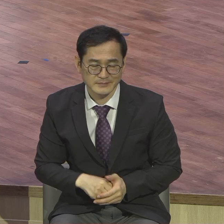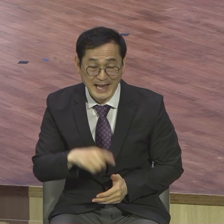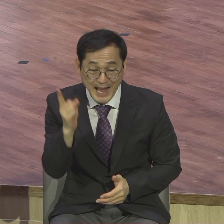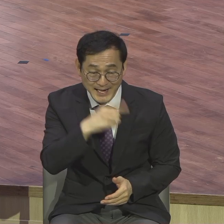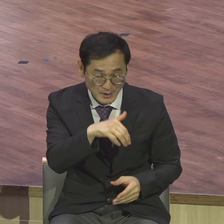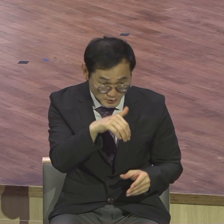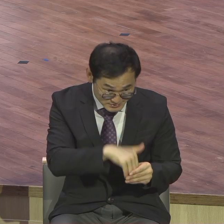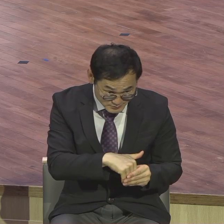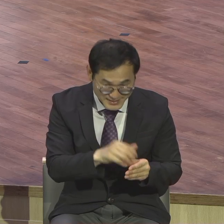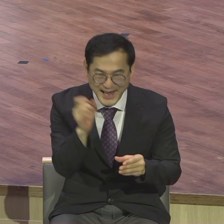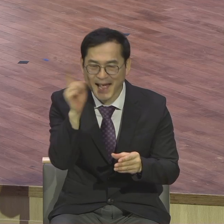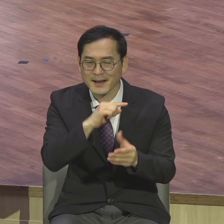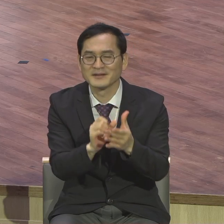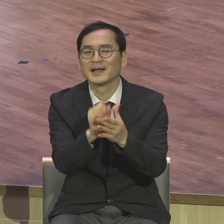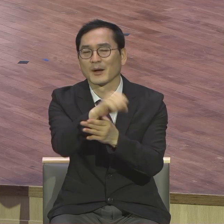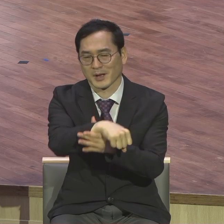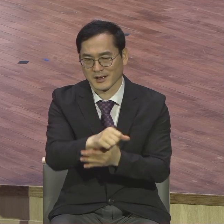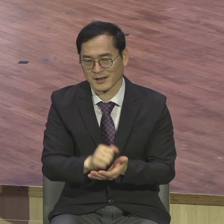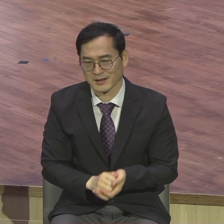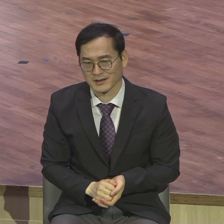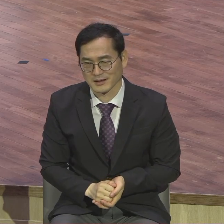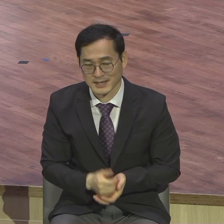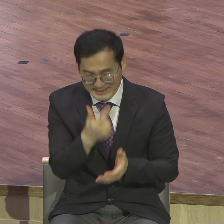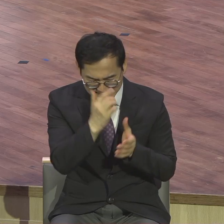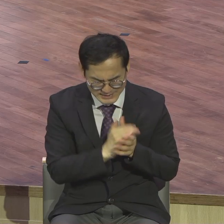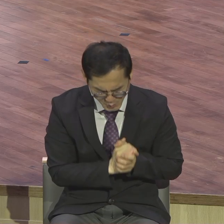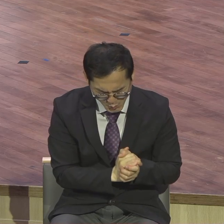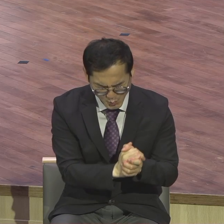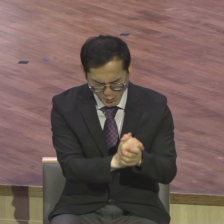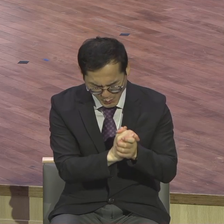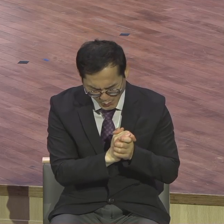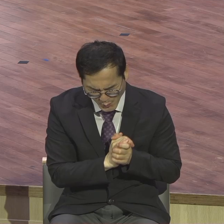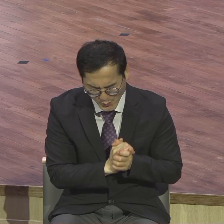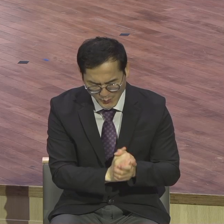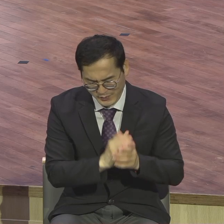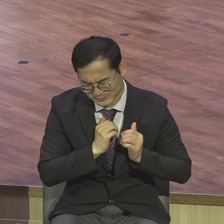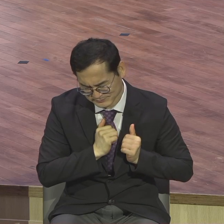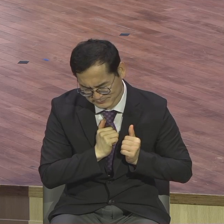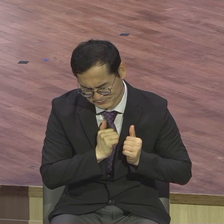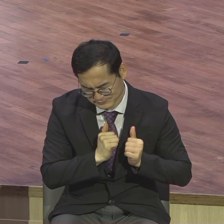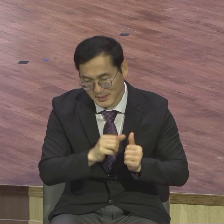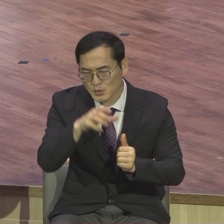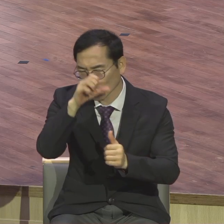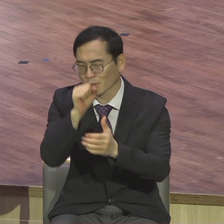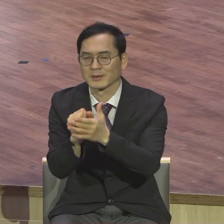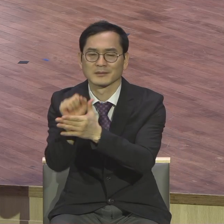눈물을 기도를 헌신을 심었습니까 그대로 거둡니다